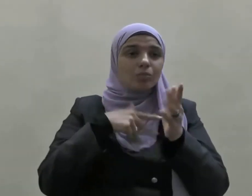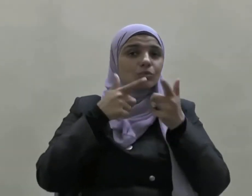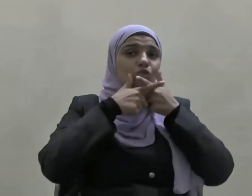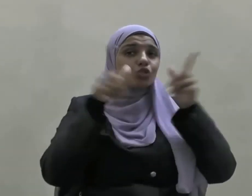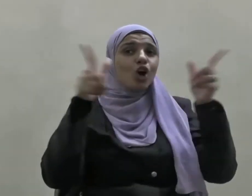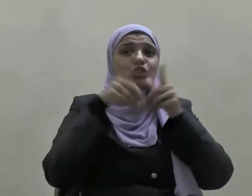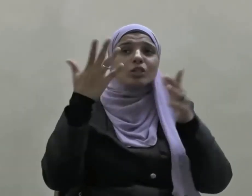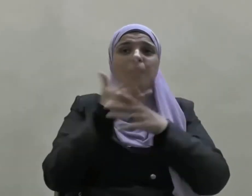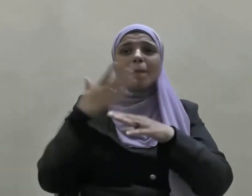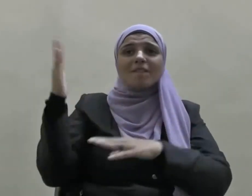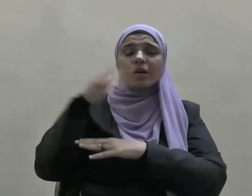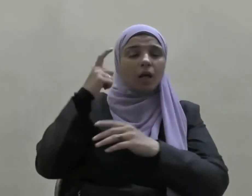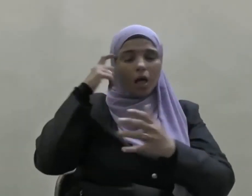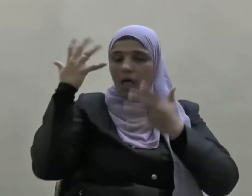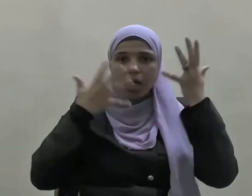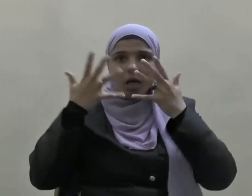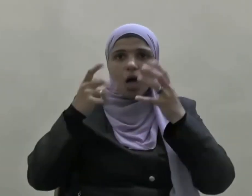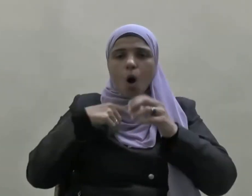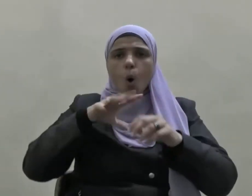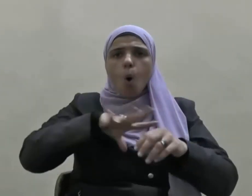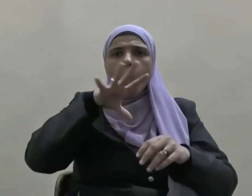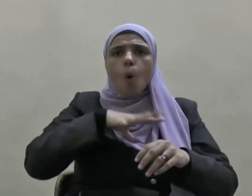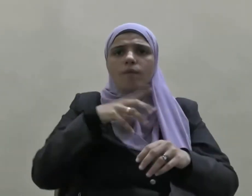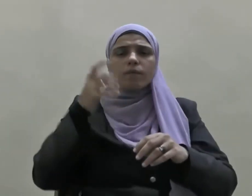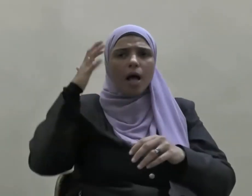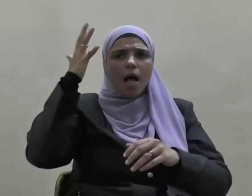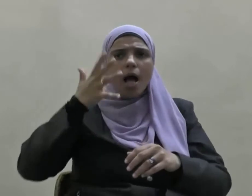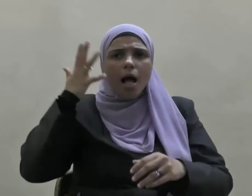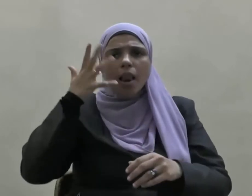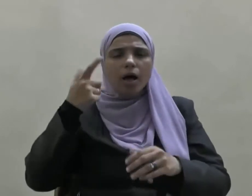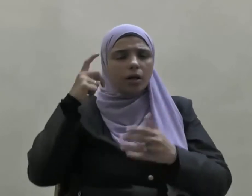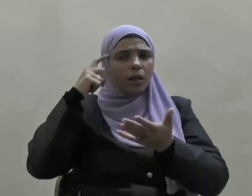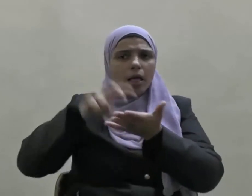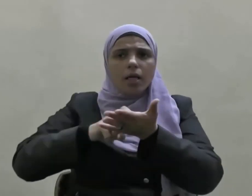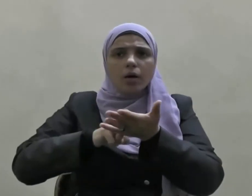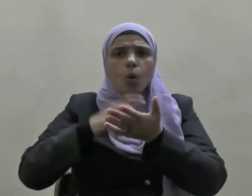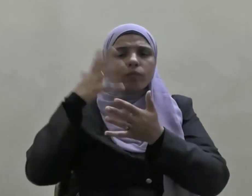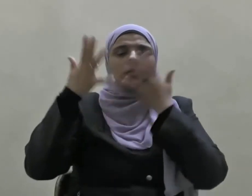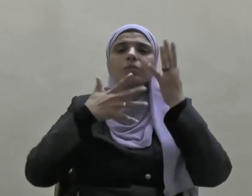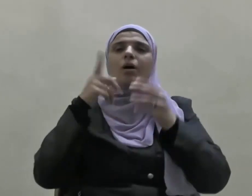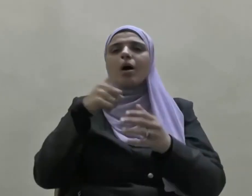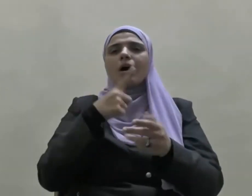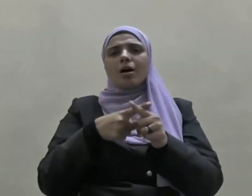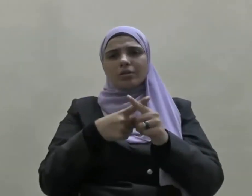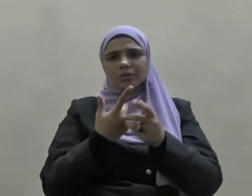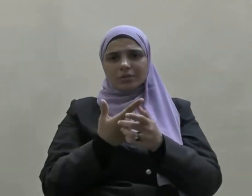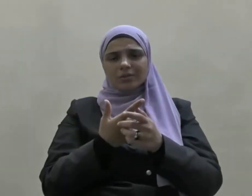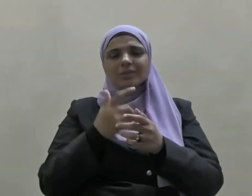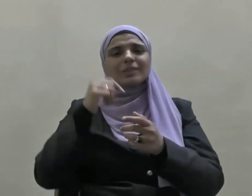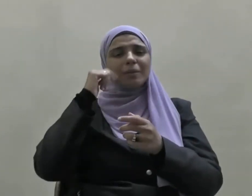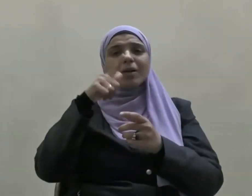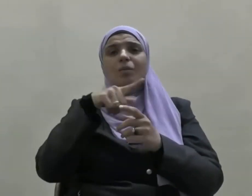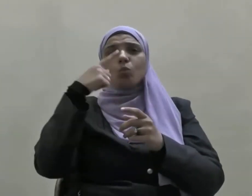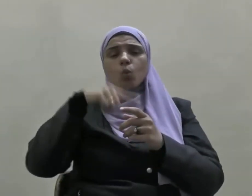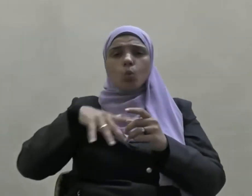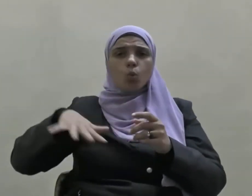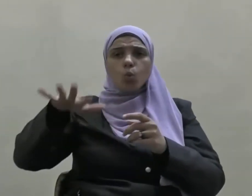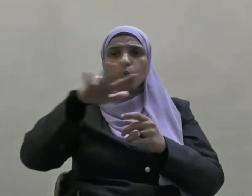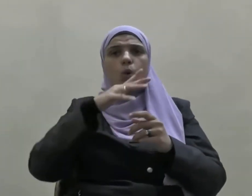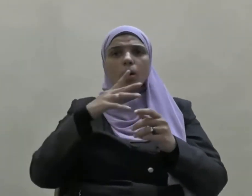بقصد إشاعة الفزع والقلق والاضطراب فليمتفض